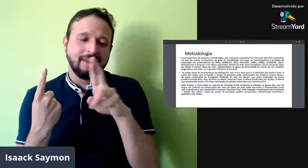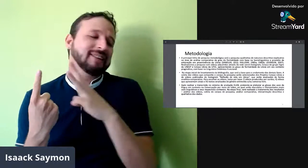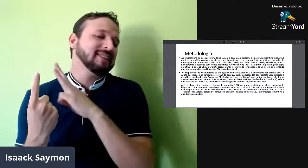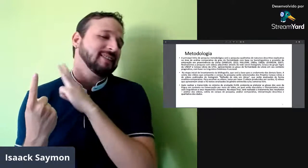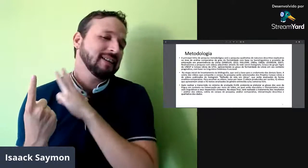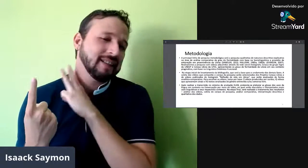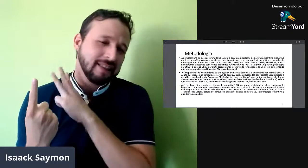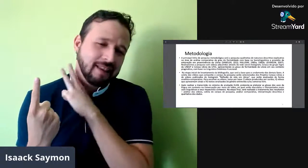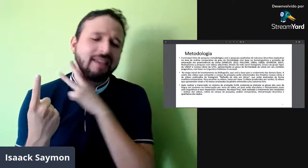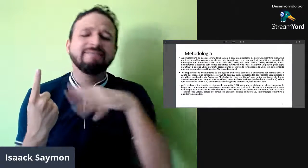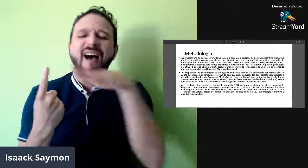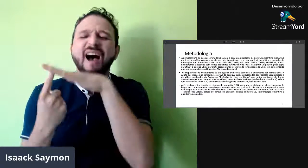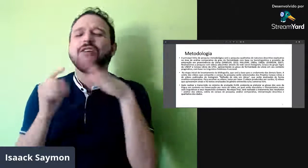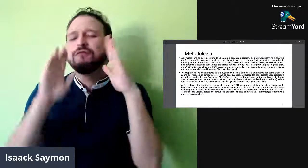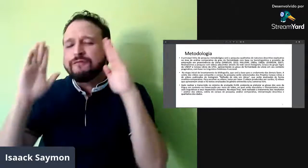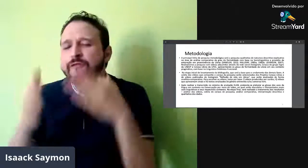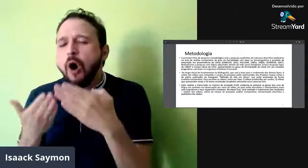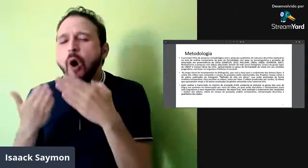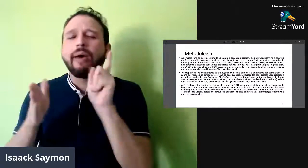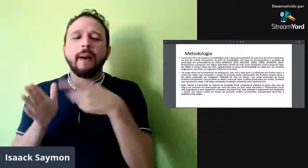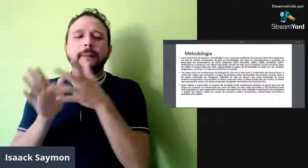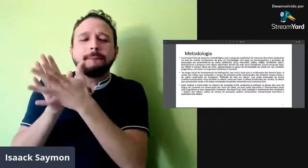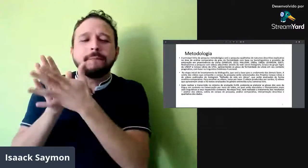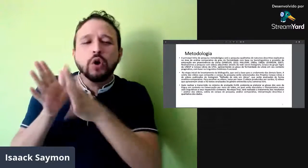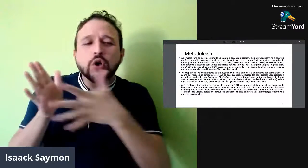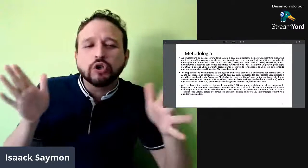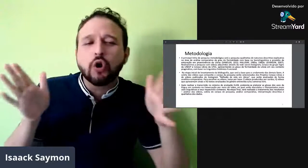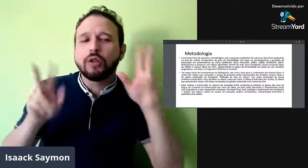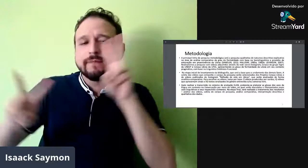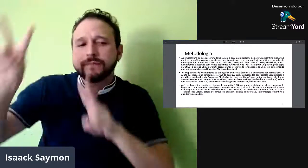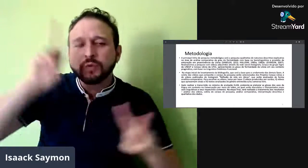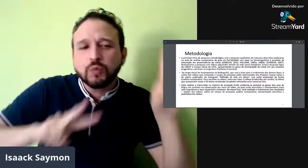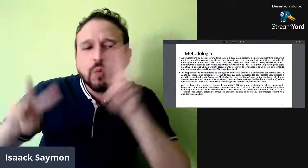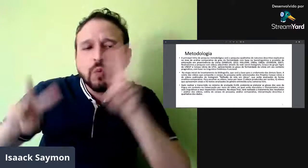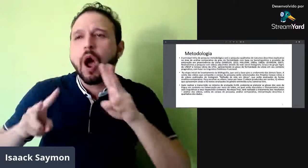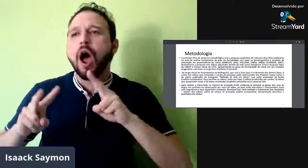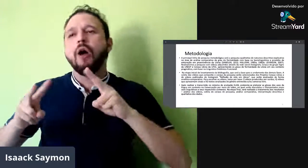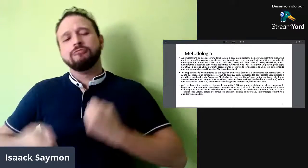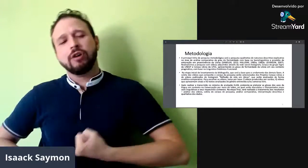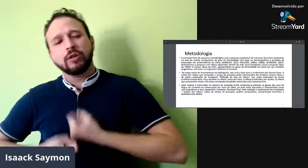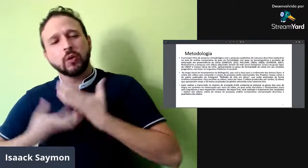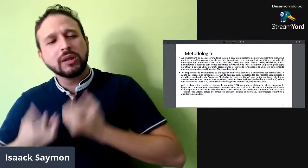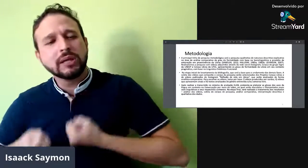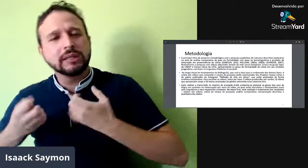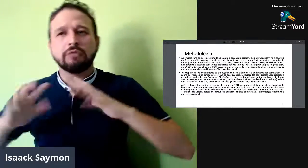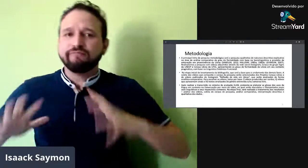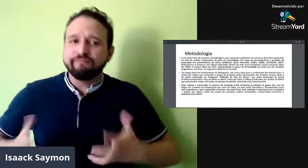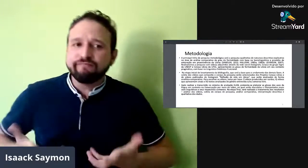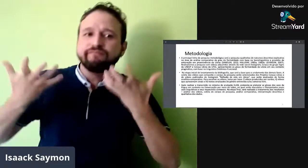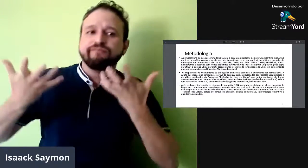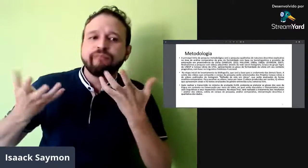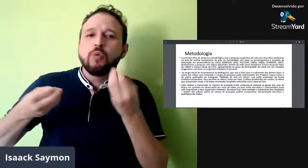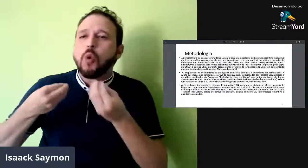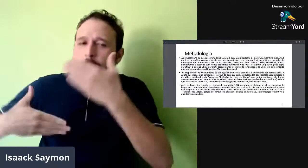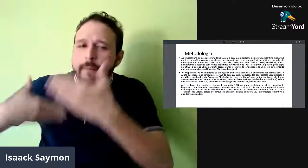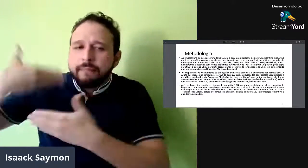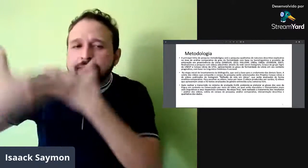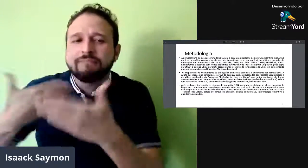Sandler, que tem esse sinal. Ele tem um estudo mais focado na prosódia visual e na